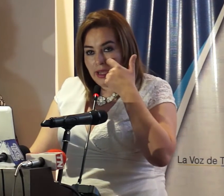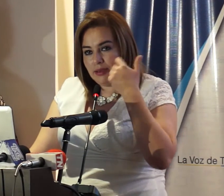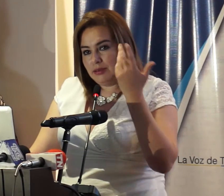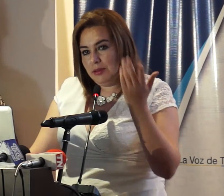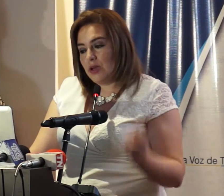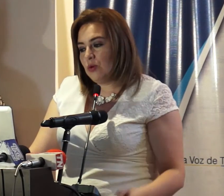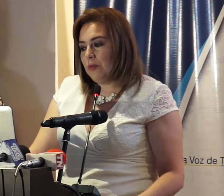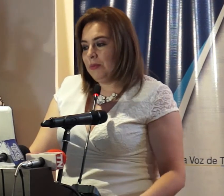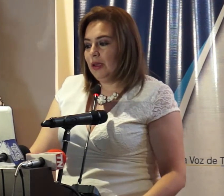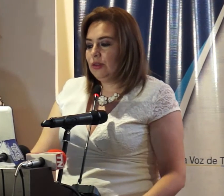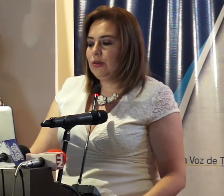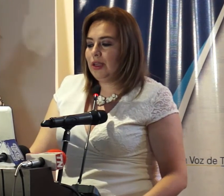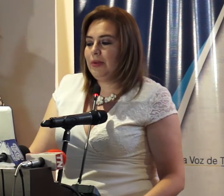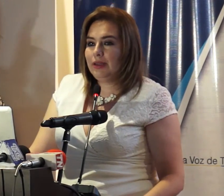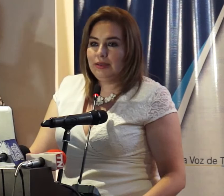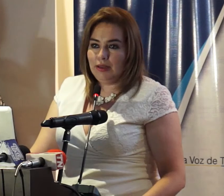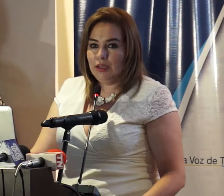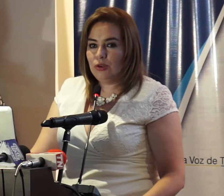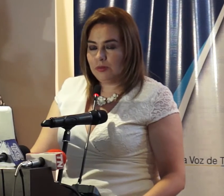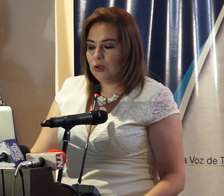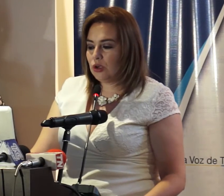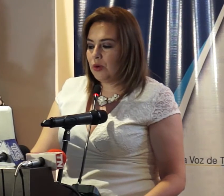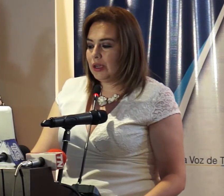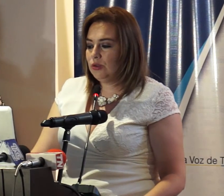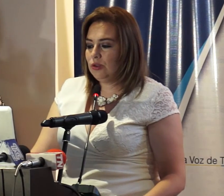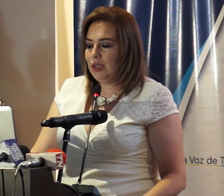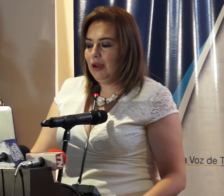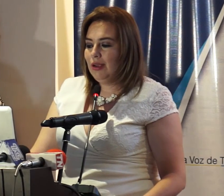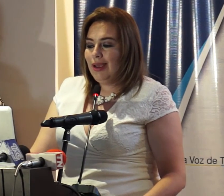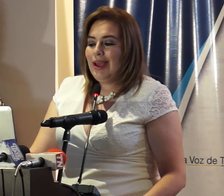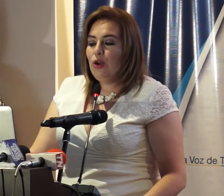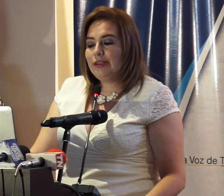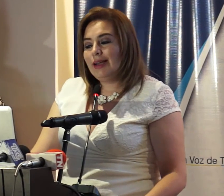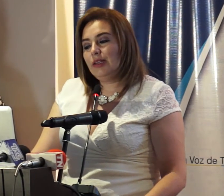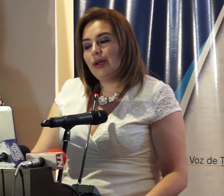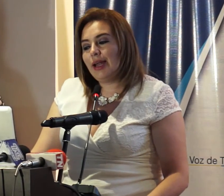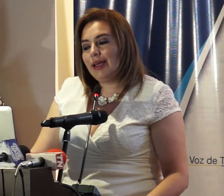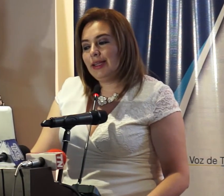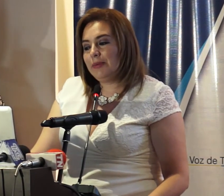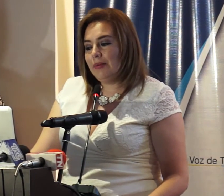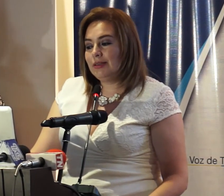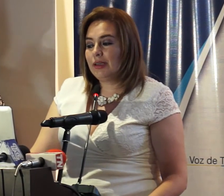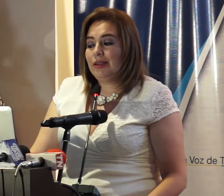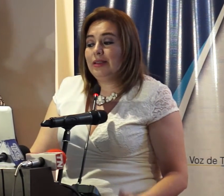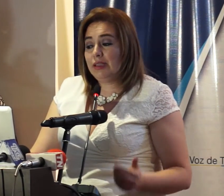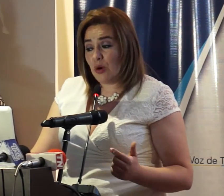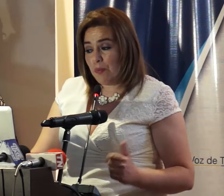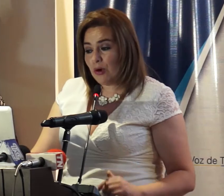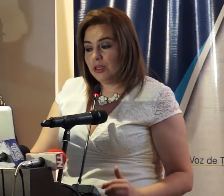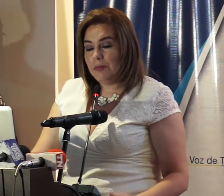fundamentales si bien hay un cumplimiento de advertencia de inicio en los medios de comunicación social lo están haciendo en claquetas breves